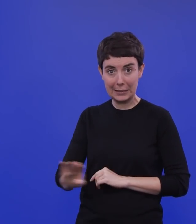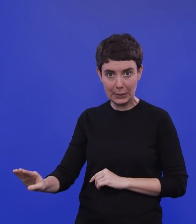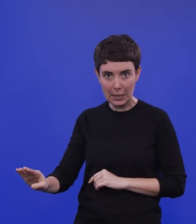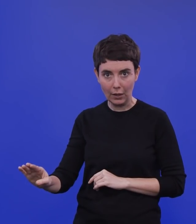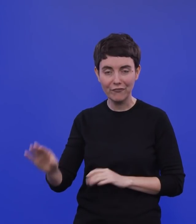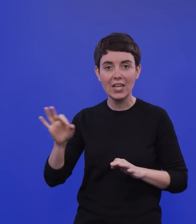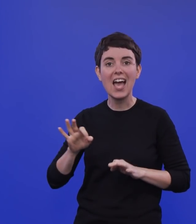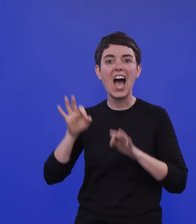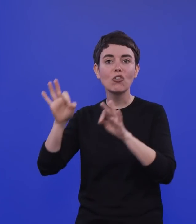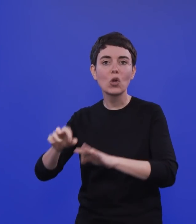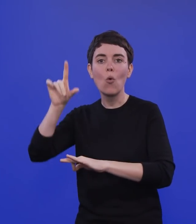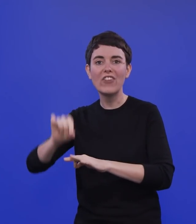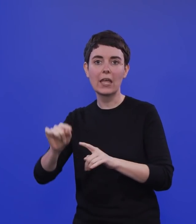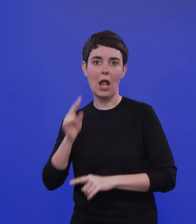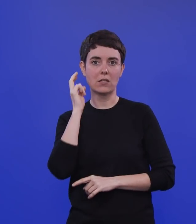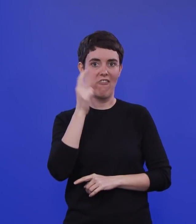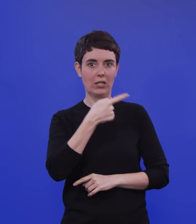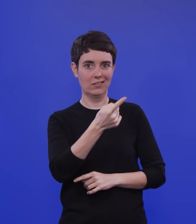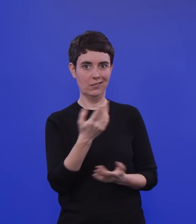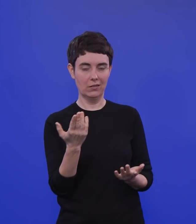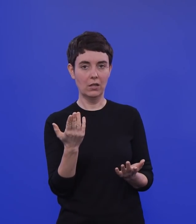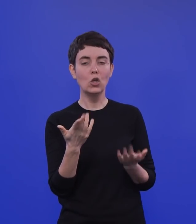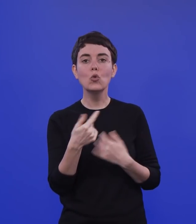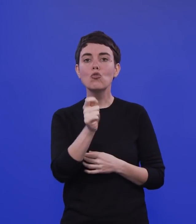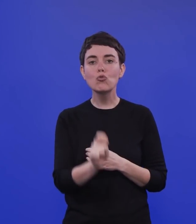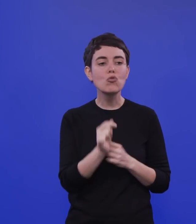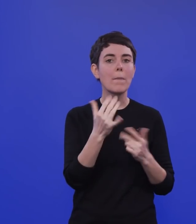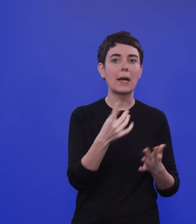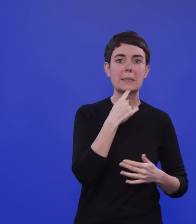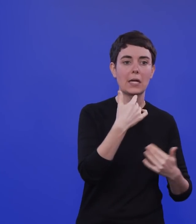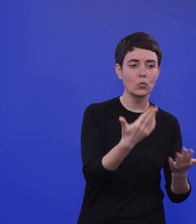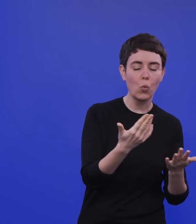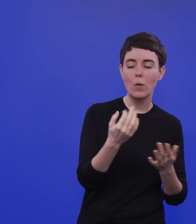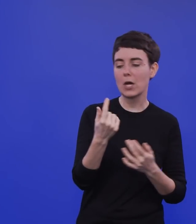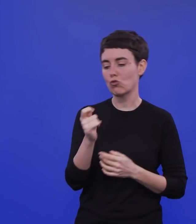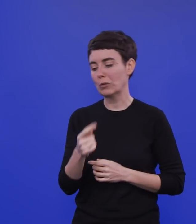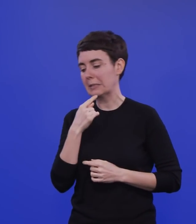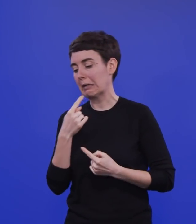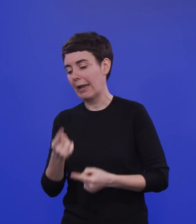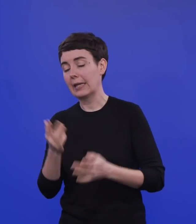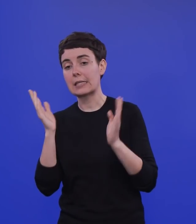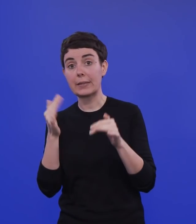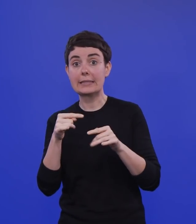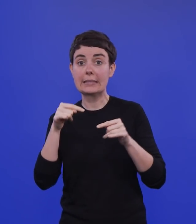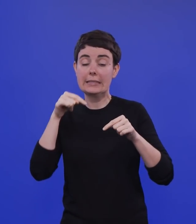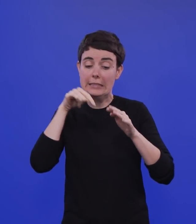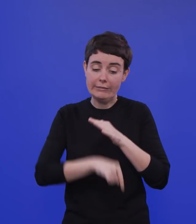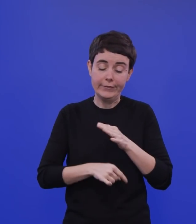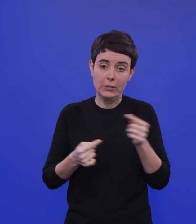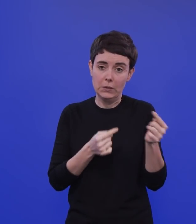Das ist so, was man aus einigen Studien ableiten kann, aus anderen wieder dann nicht, aber da kann man sich im Detail drüber streiten. Aber es ist eben so,